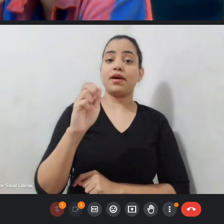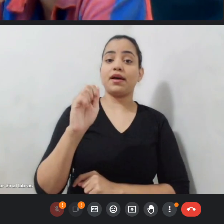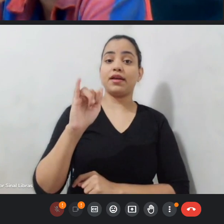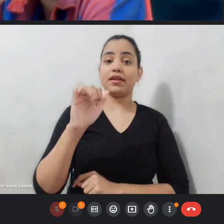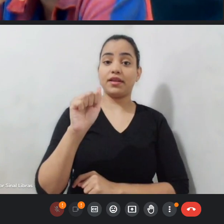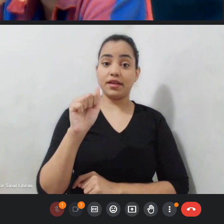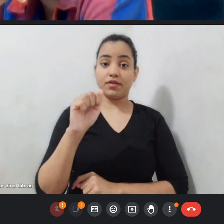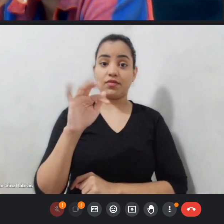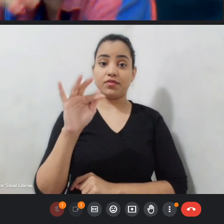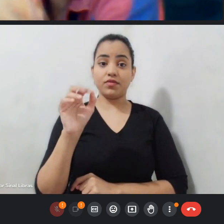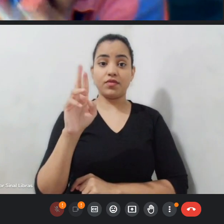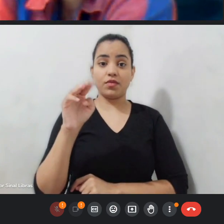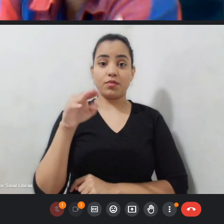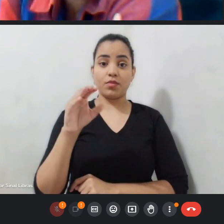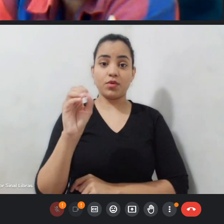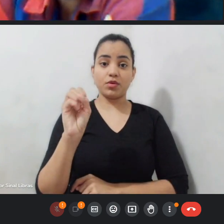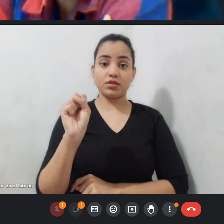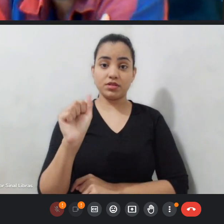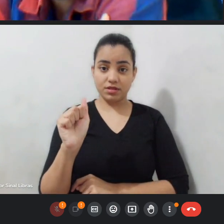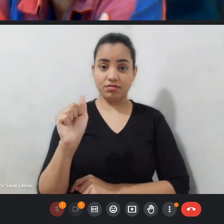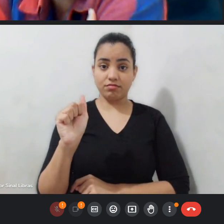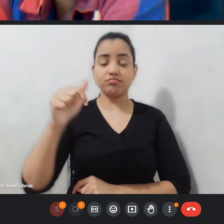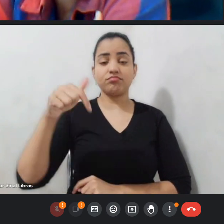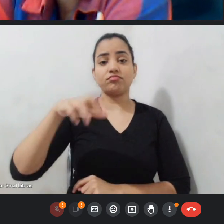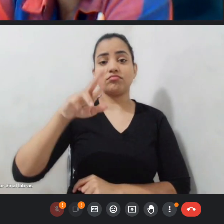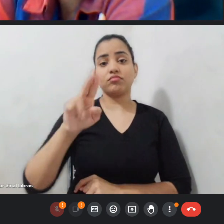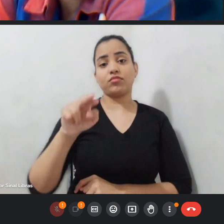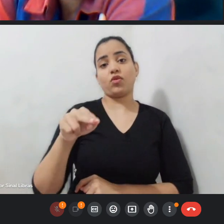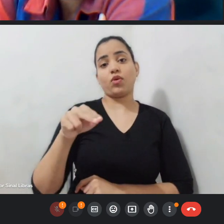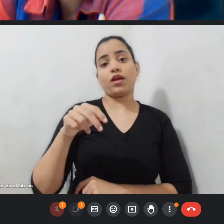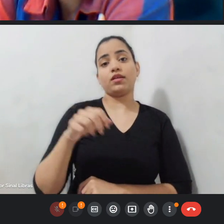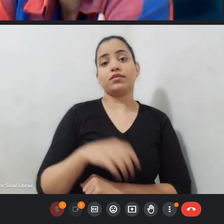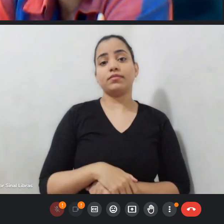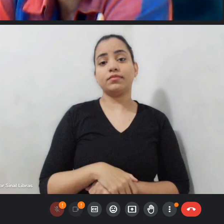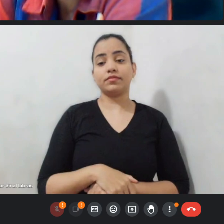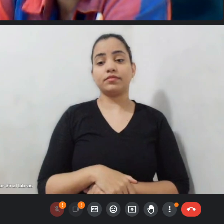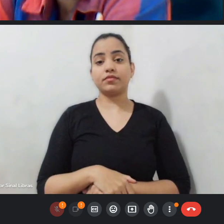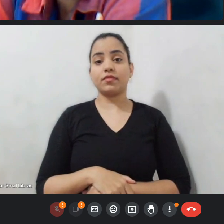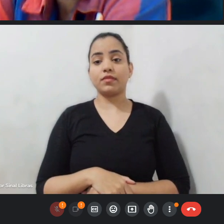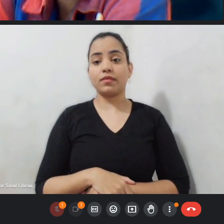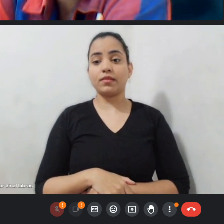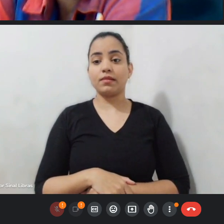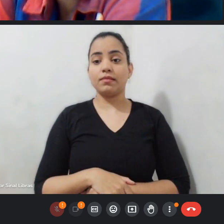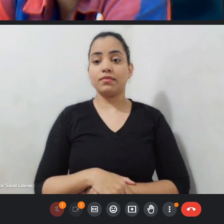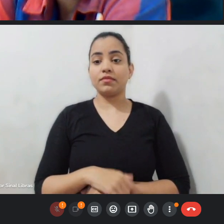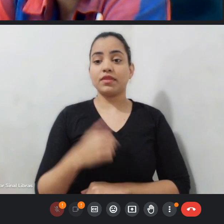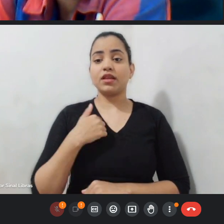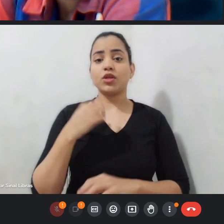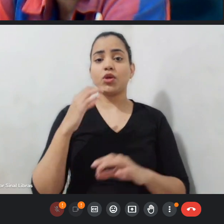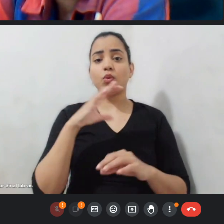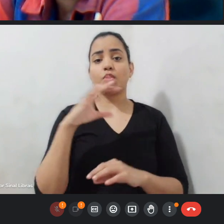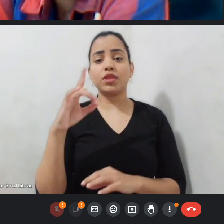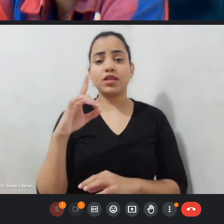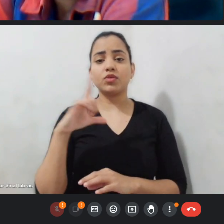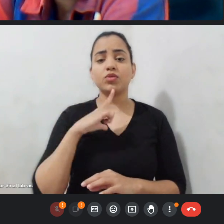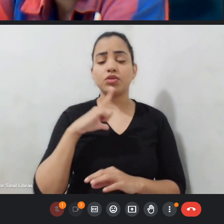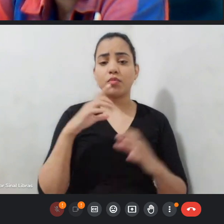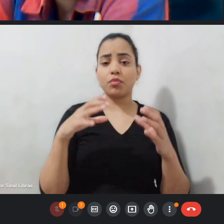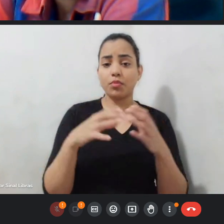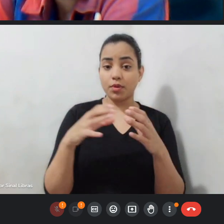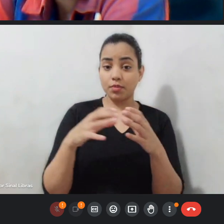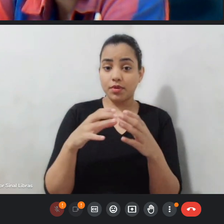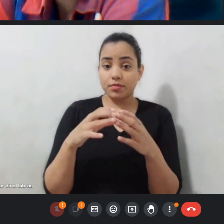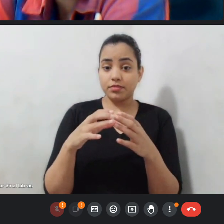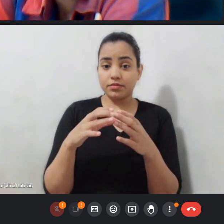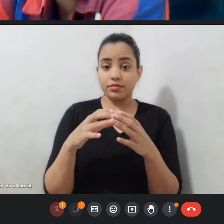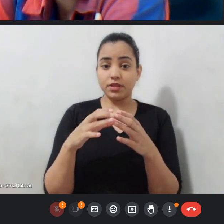sul que é do estado do Rio Grande do Norte e esse centro que eu coordeno ele tem um bloco carnavalesco chamado